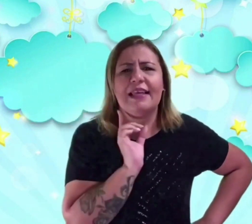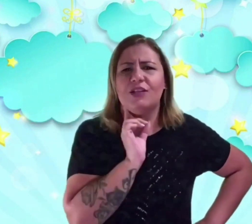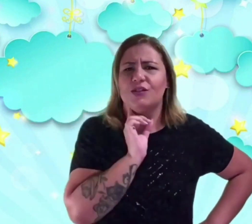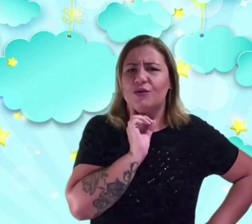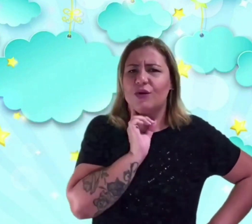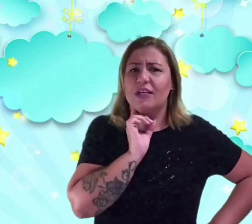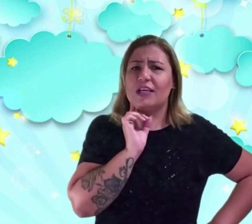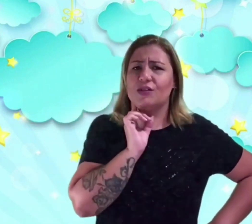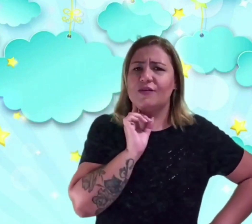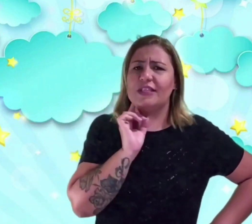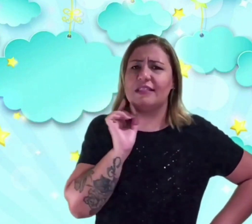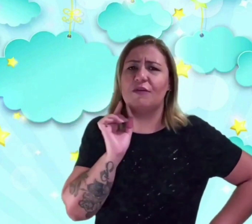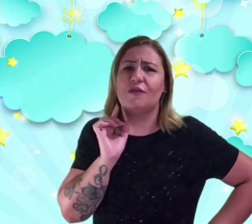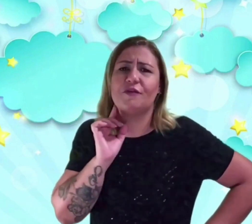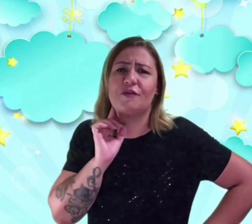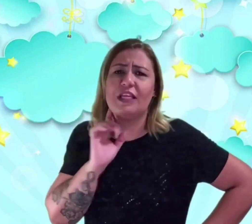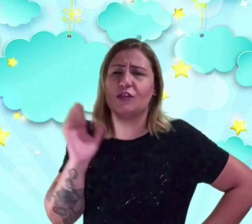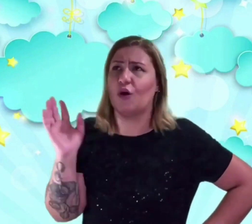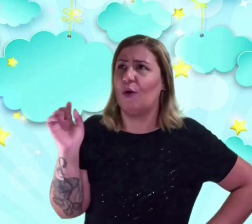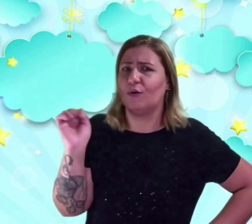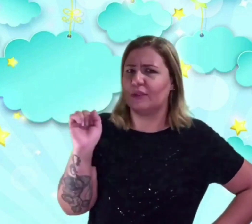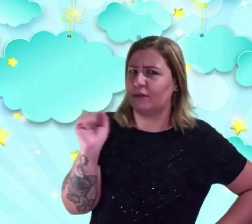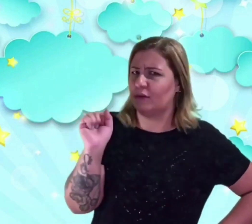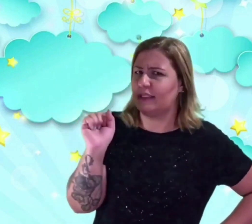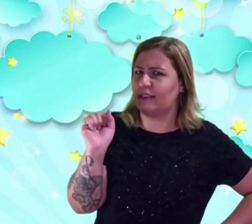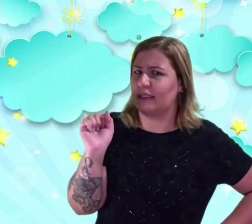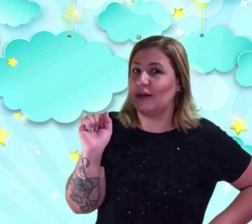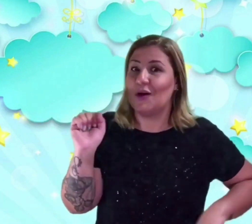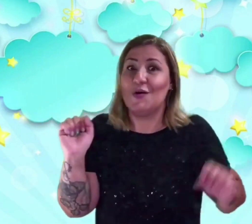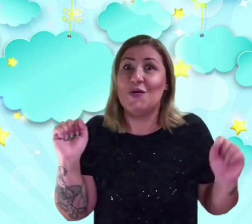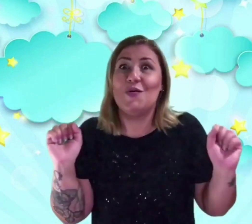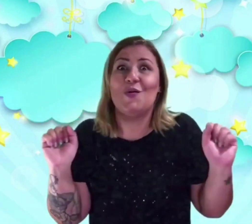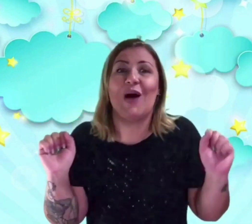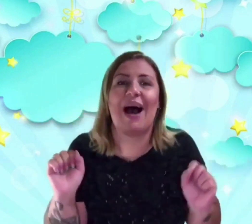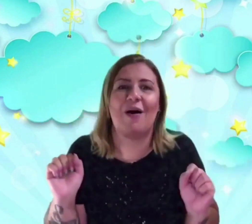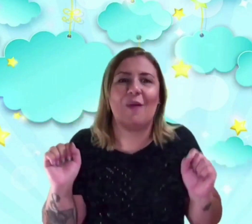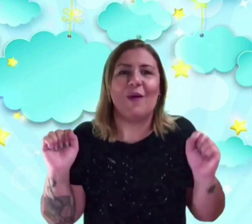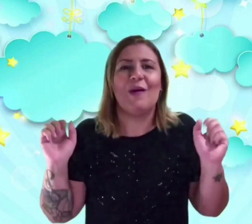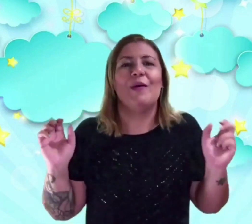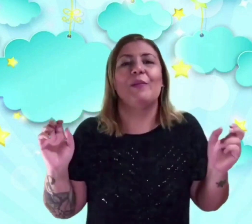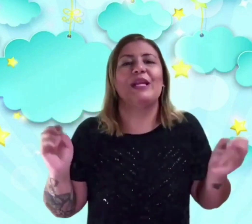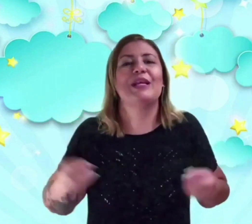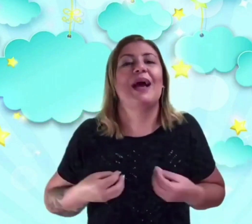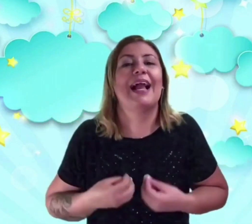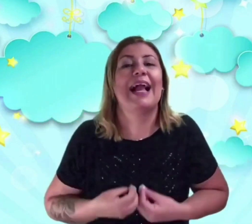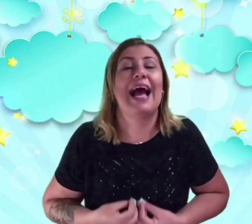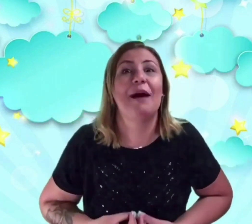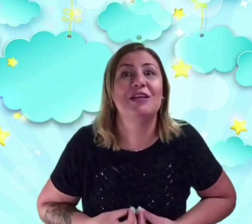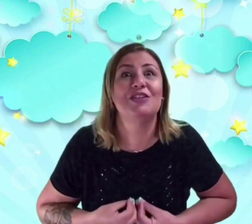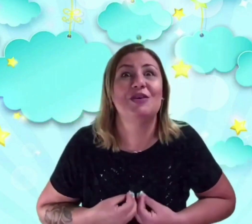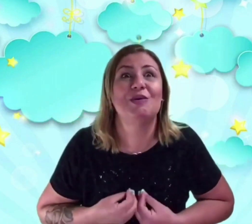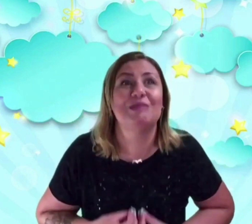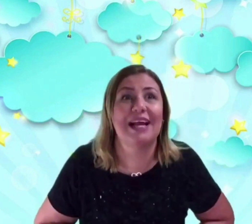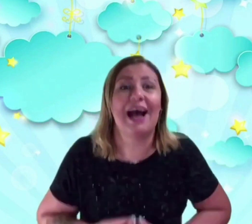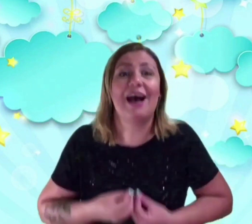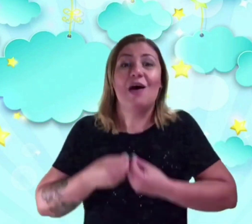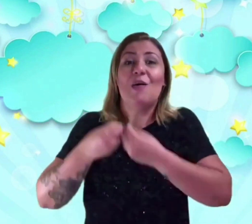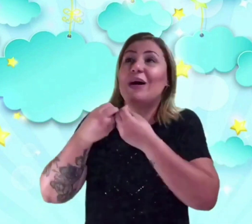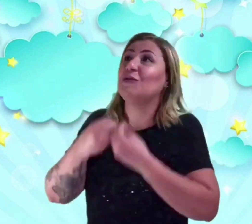que as nuvens são fofinhas como algodão doce? Uau! O menino acaba de encontrar uma